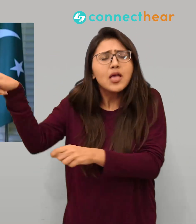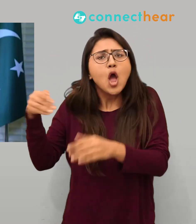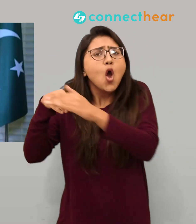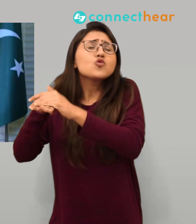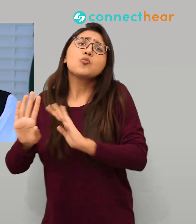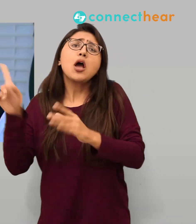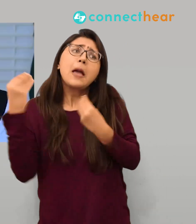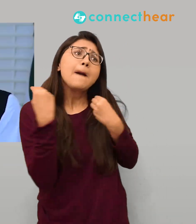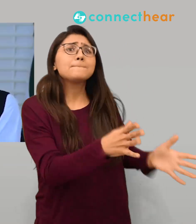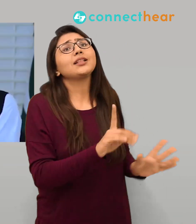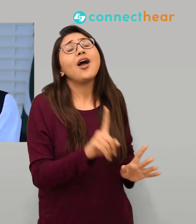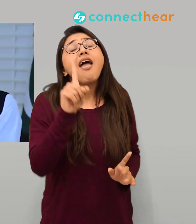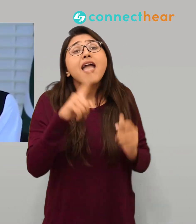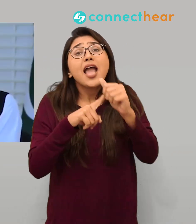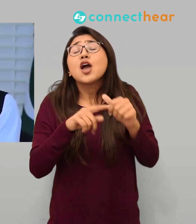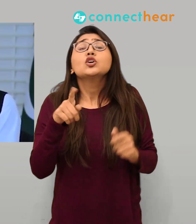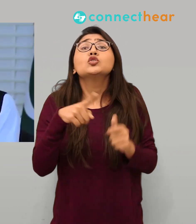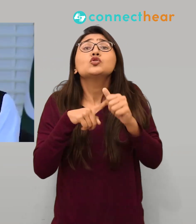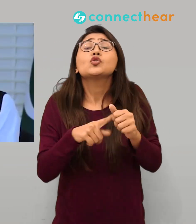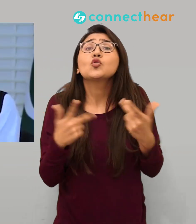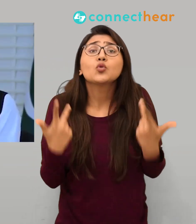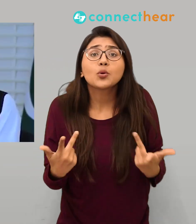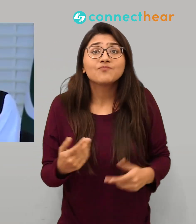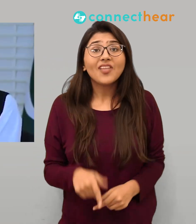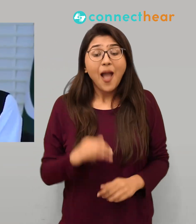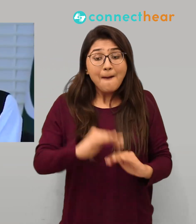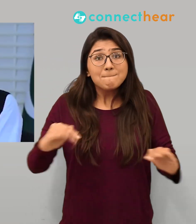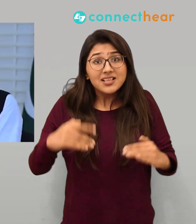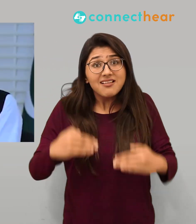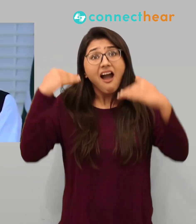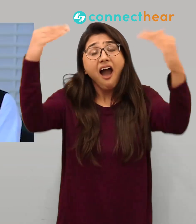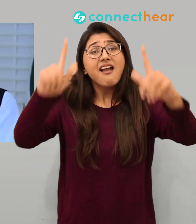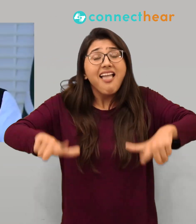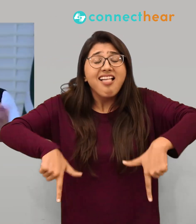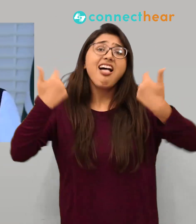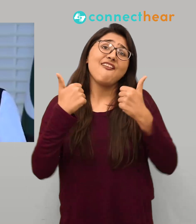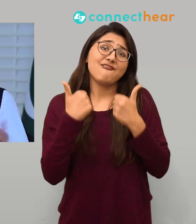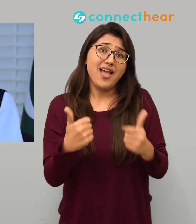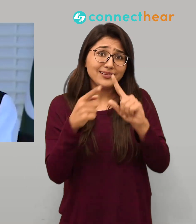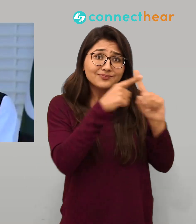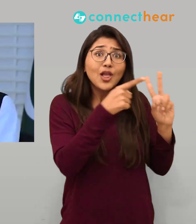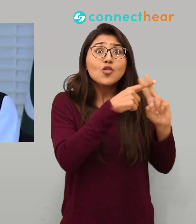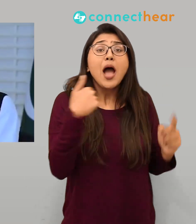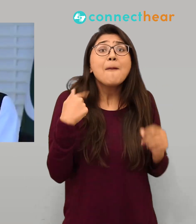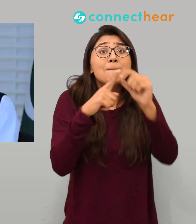کیا ہوگا اس سے ایک یہ ہوگا کہ ہم اپنے بچوں کا مستقبل ٹھیک کر سکتے ہیں ہم اپنے ملک کو اپنے پیر پہ کھڑا کر سکتے ہیں